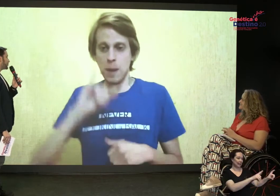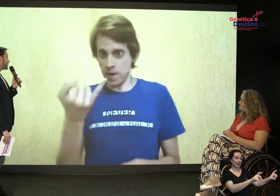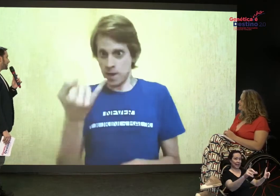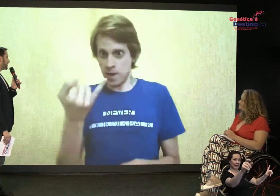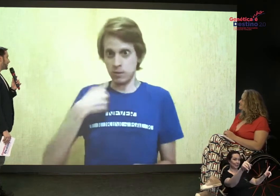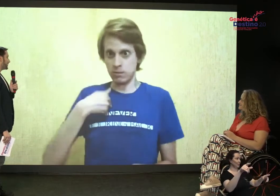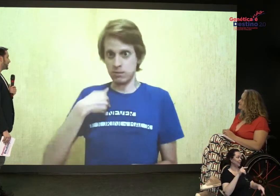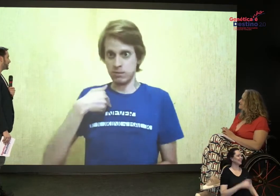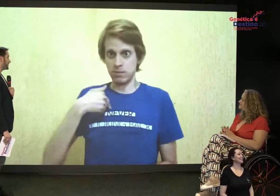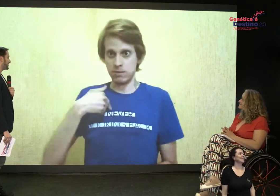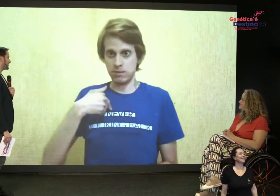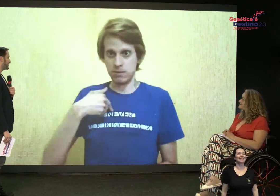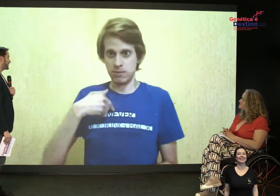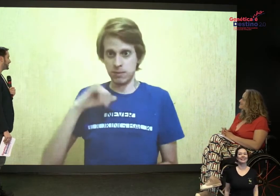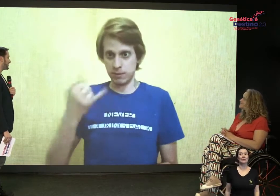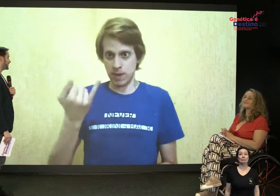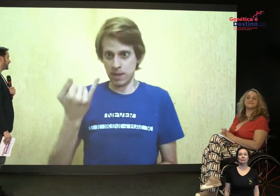ótimo.